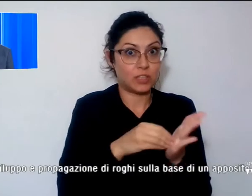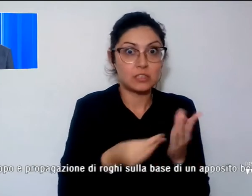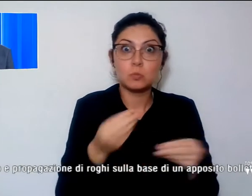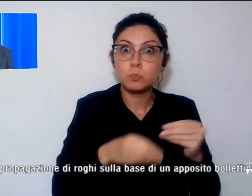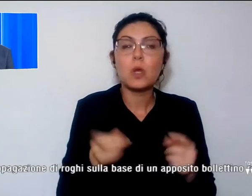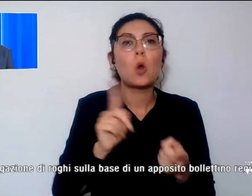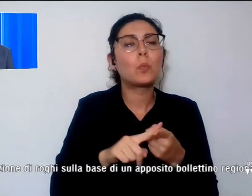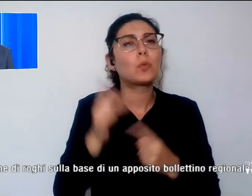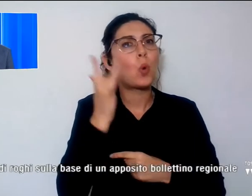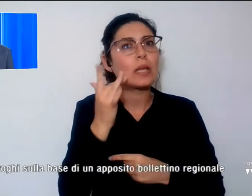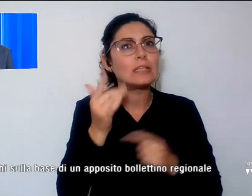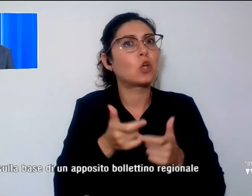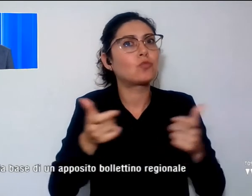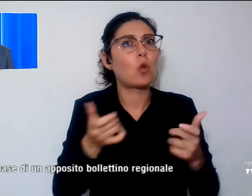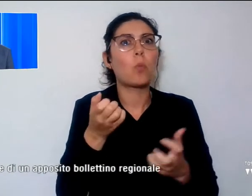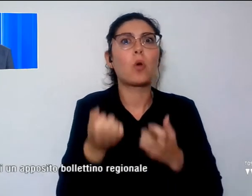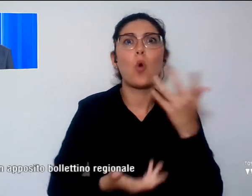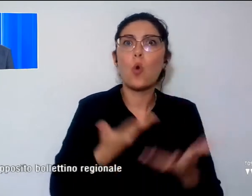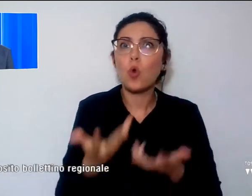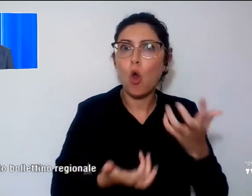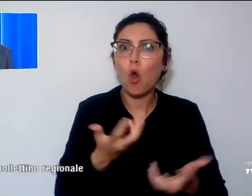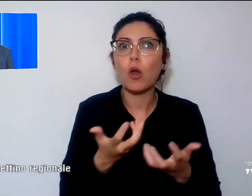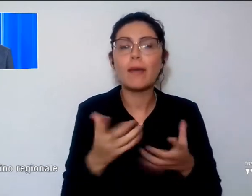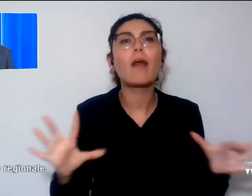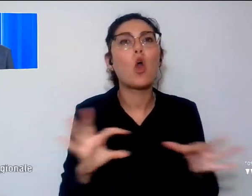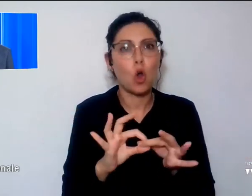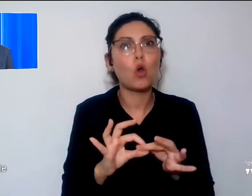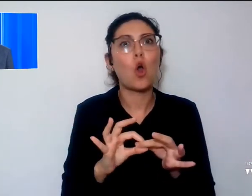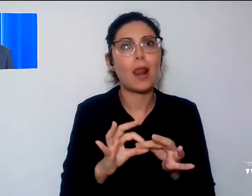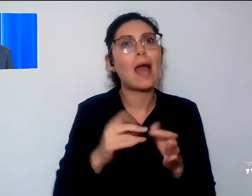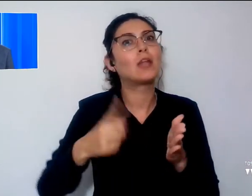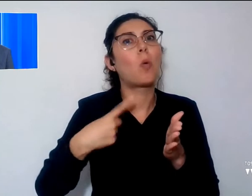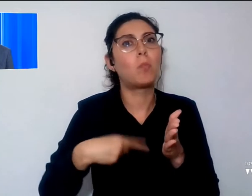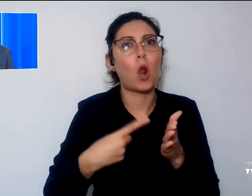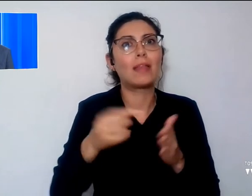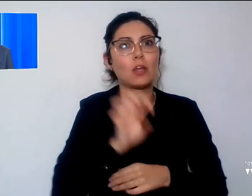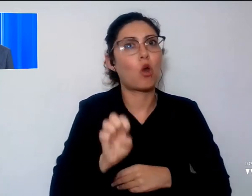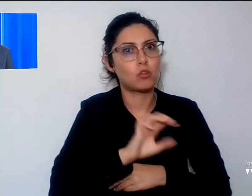propagazione di roghi sulla base di un apposito bollettino regionale.